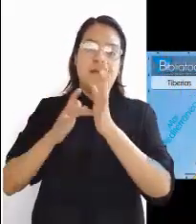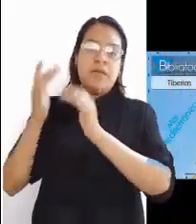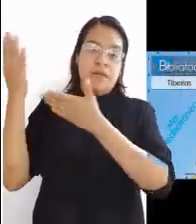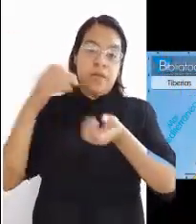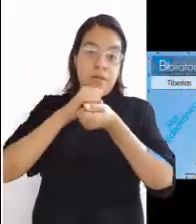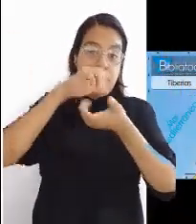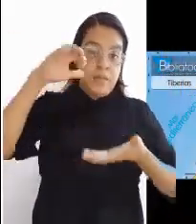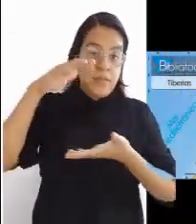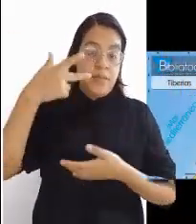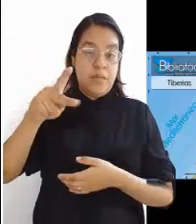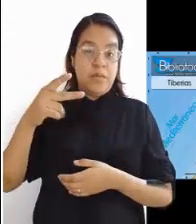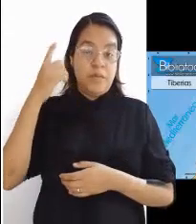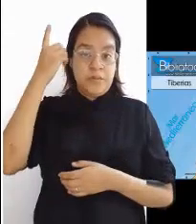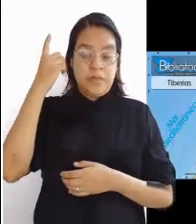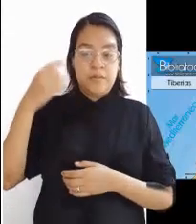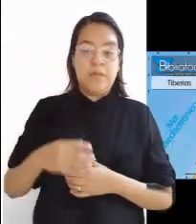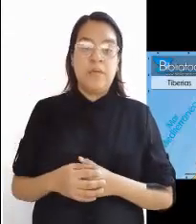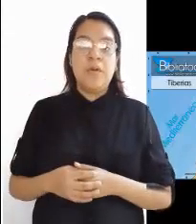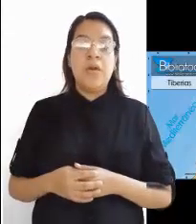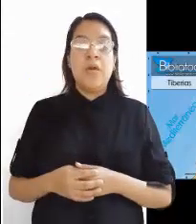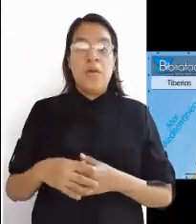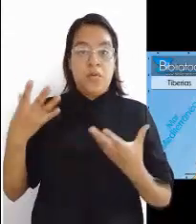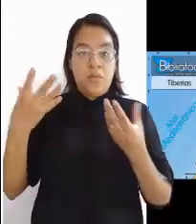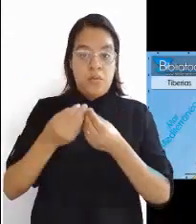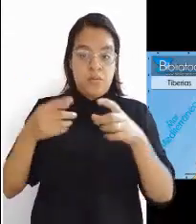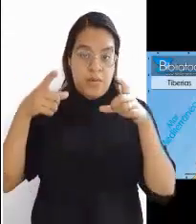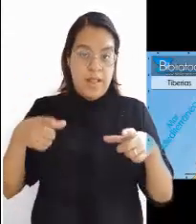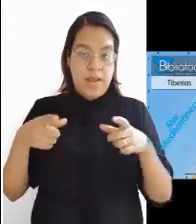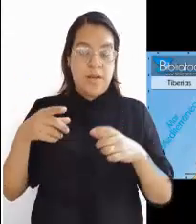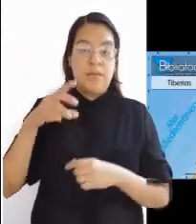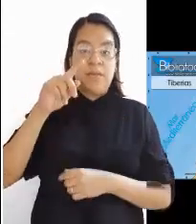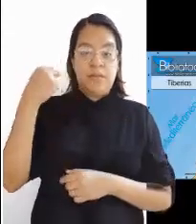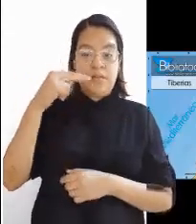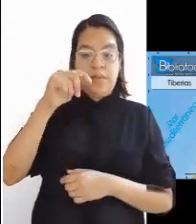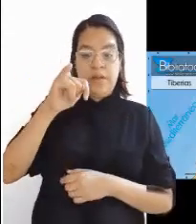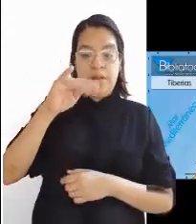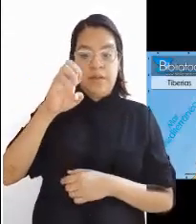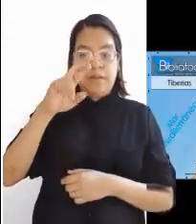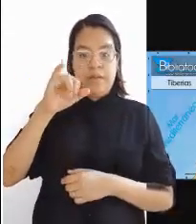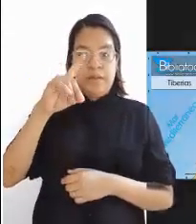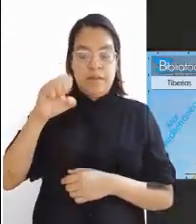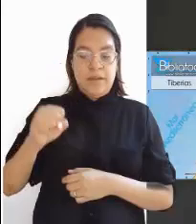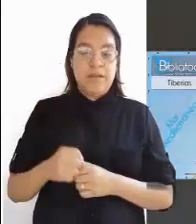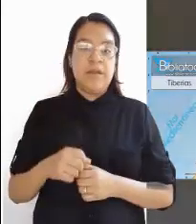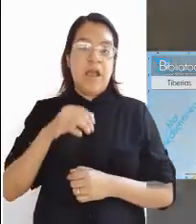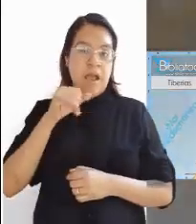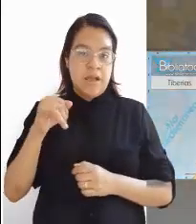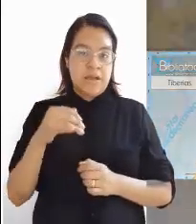se les apareció otra vez a los discípulos junto al lago de Tiberiades. Se les apareció de esta manera.